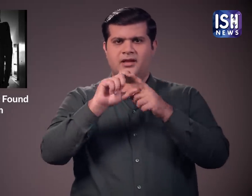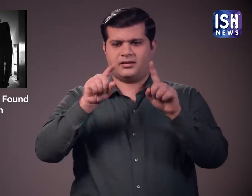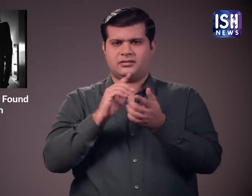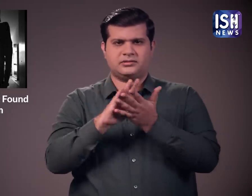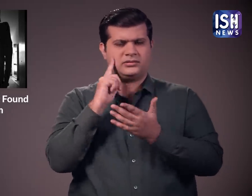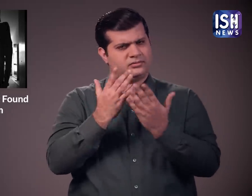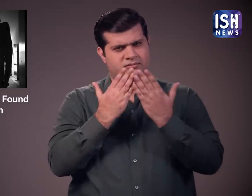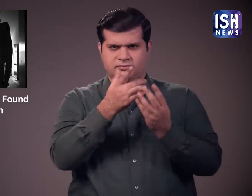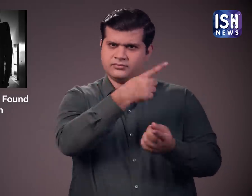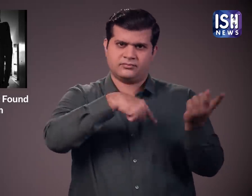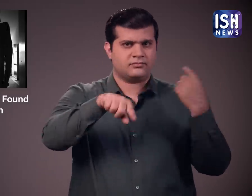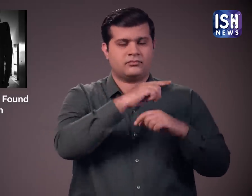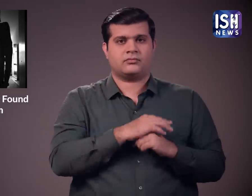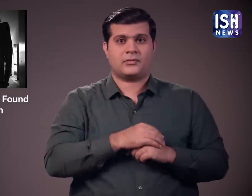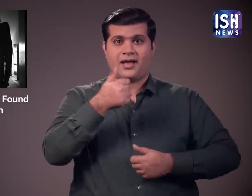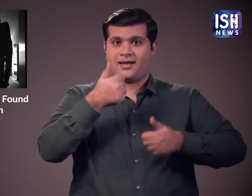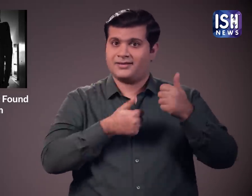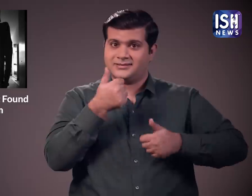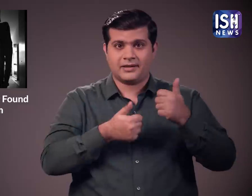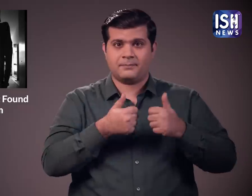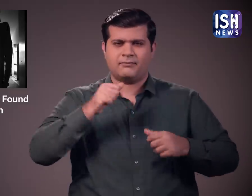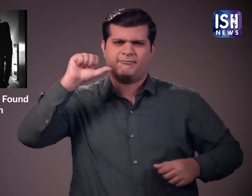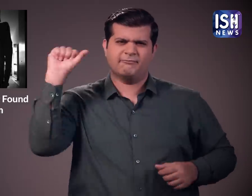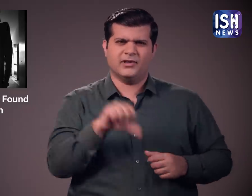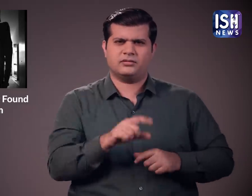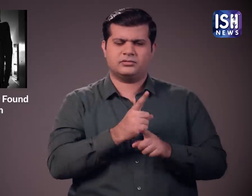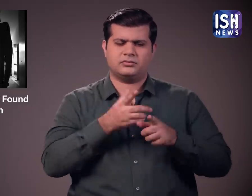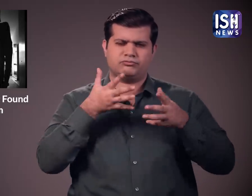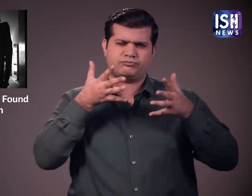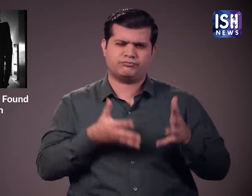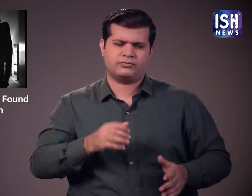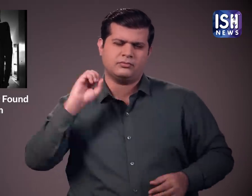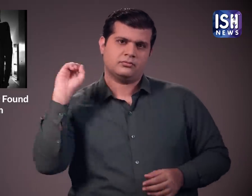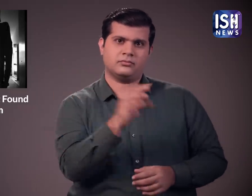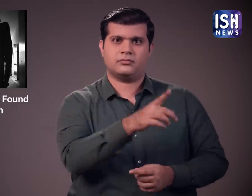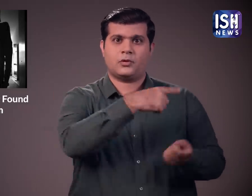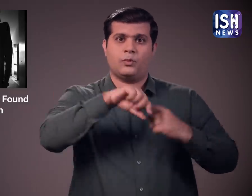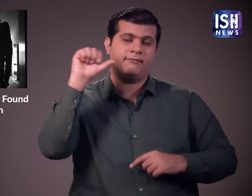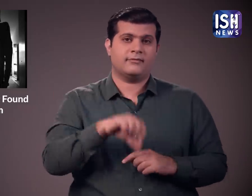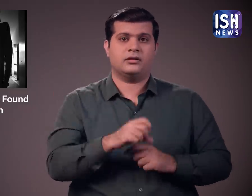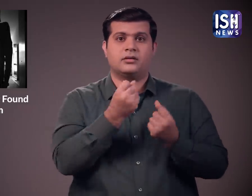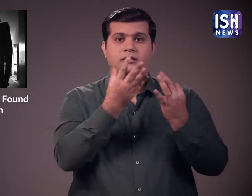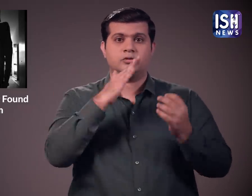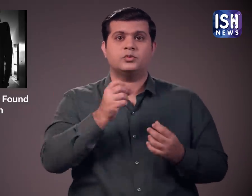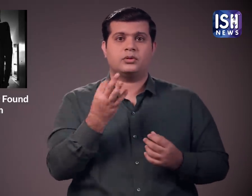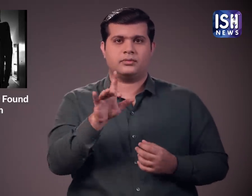15 को फेल कर दिया था।